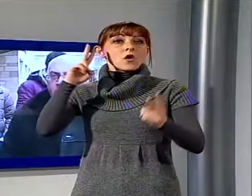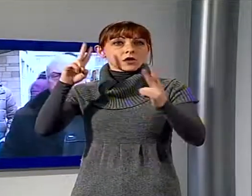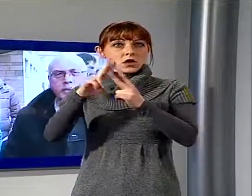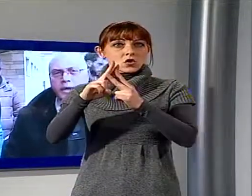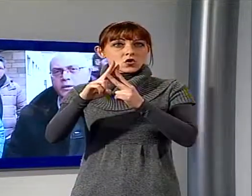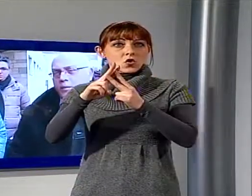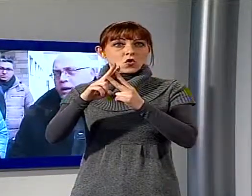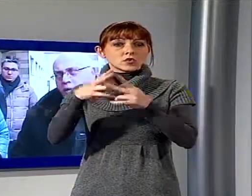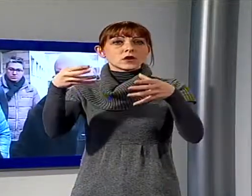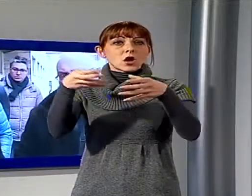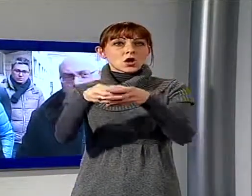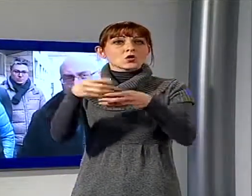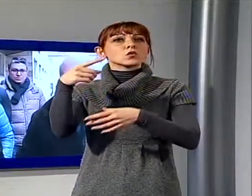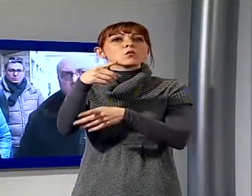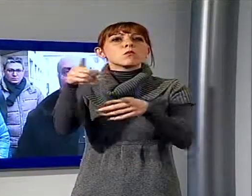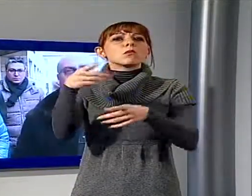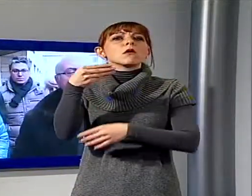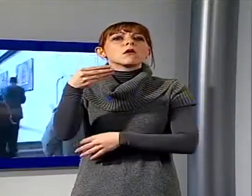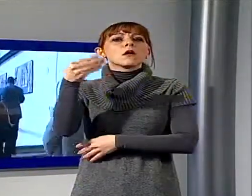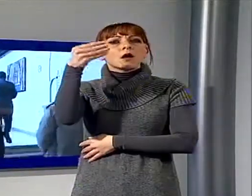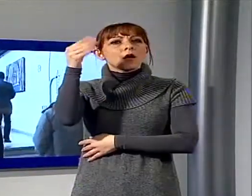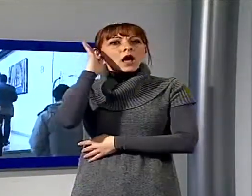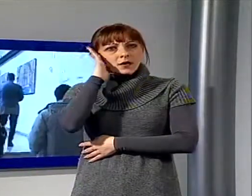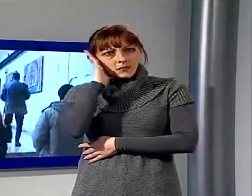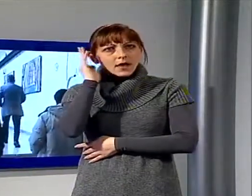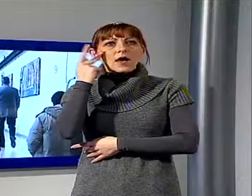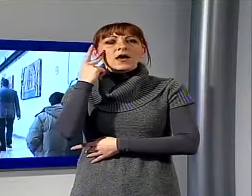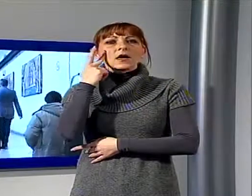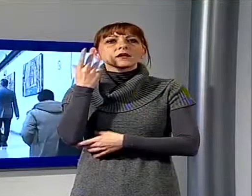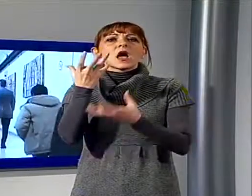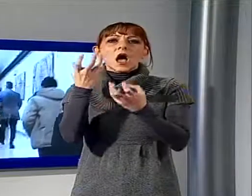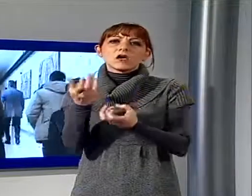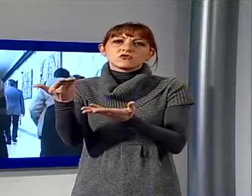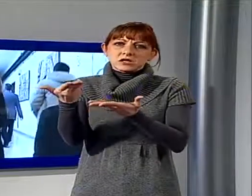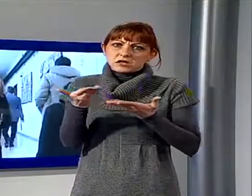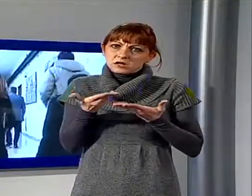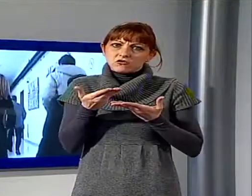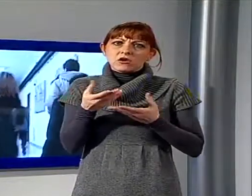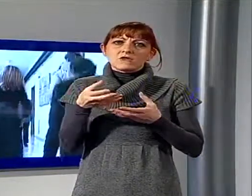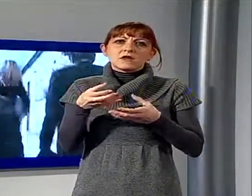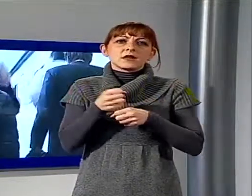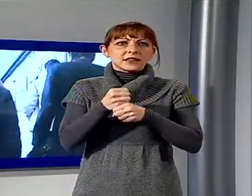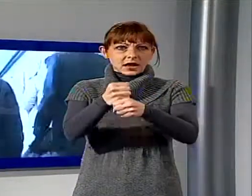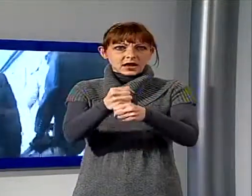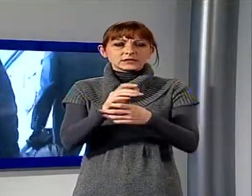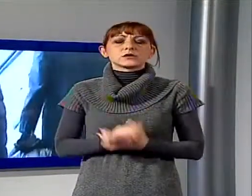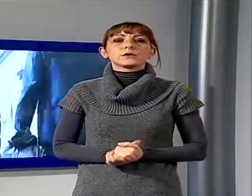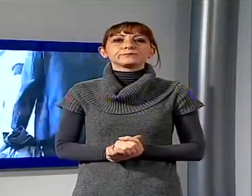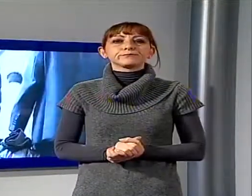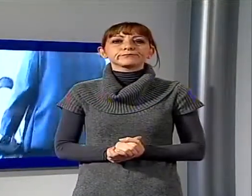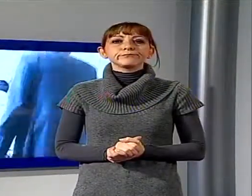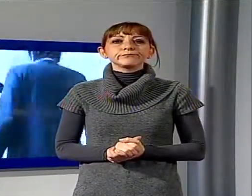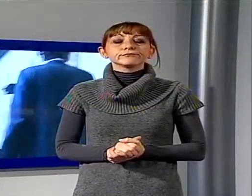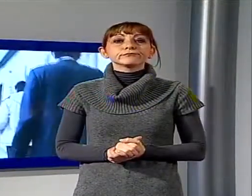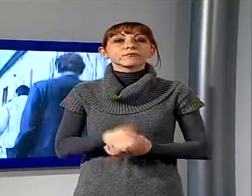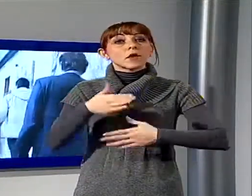albergatori ed ha accettato di ricevere una delegazione composta dai responsabili delle categorie. Gli albergatori hanno insistito sul